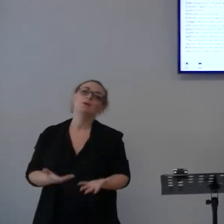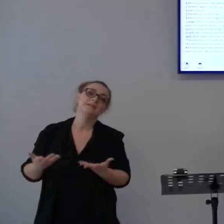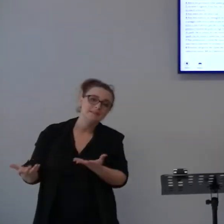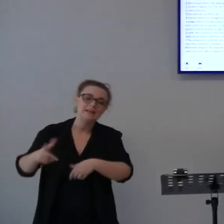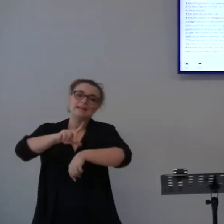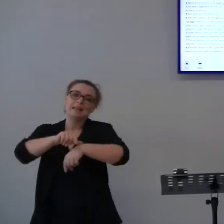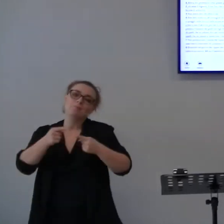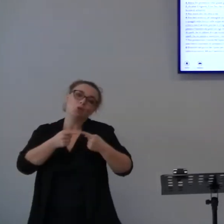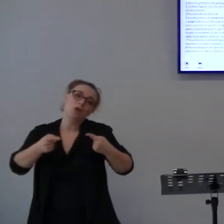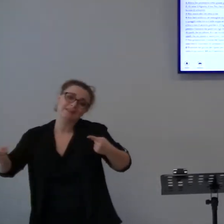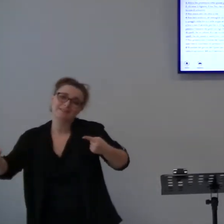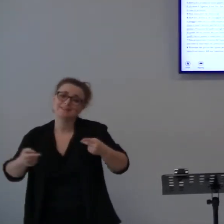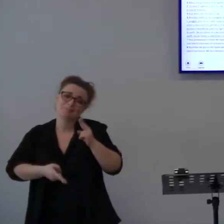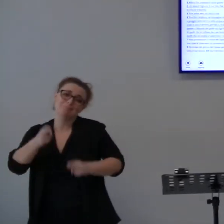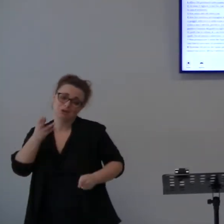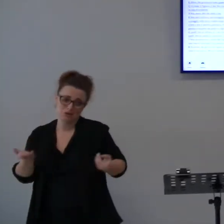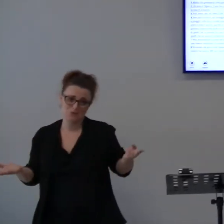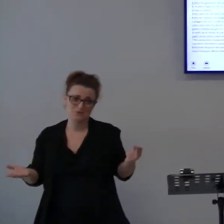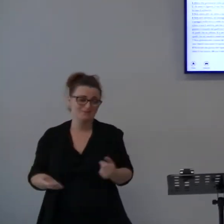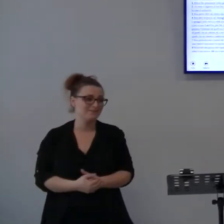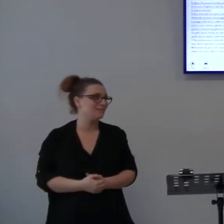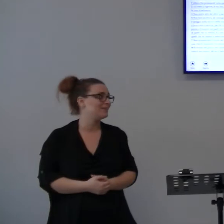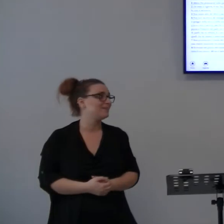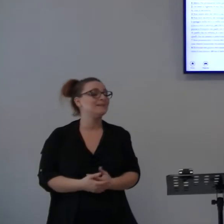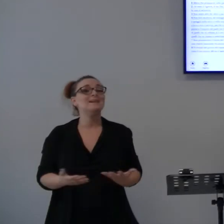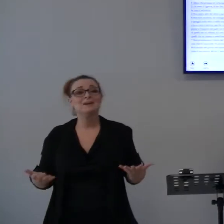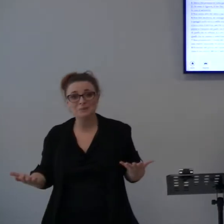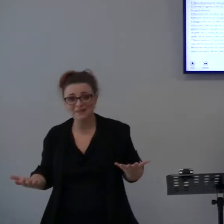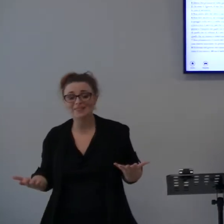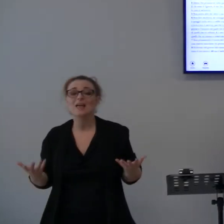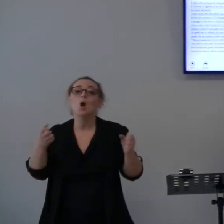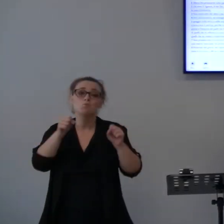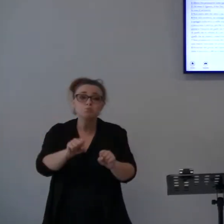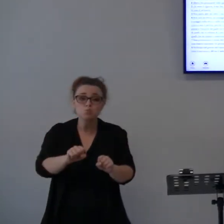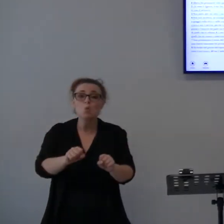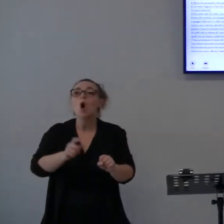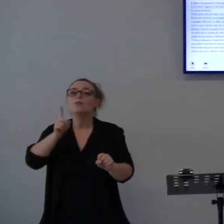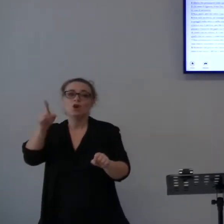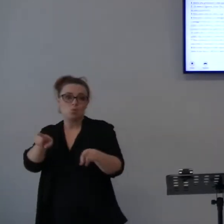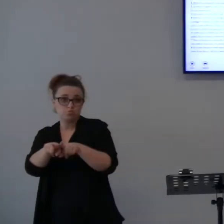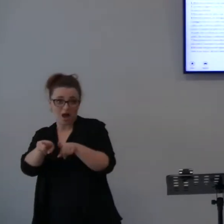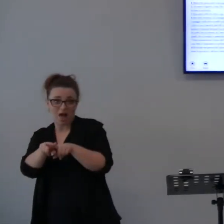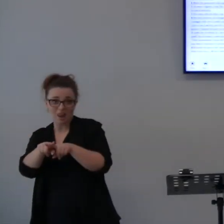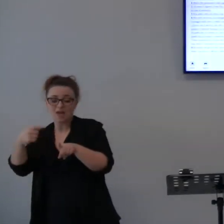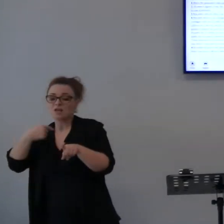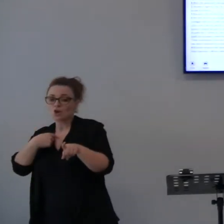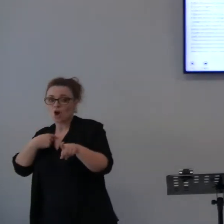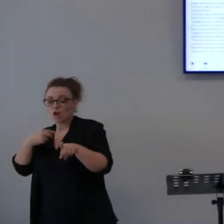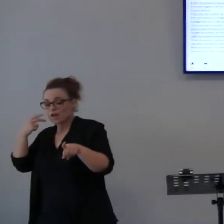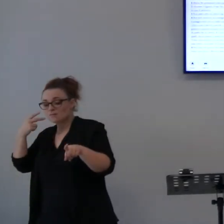più. Quindi signore, magari la sua ira si plaga in tempi diversi e si fonda anche della nostra risposta